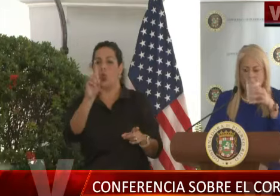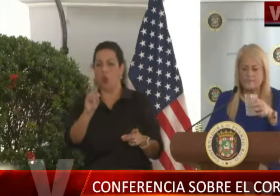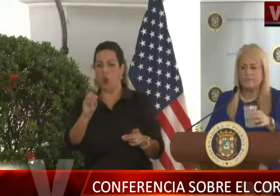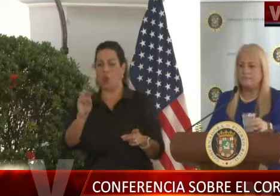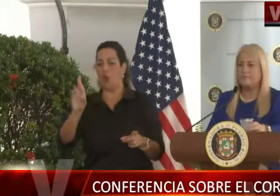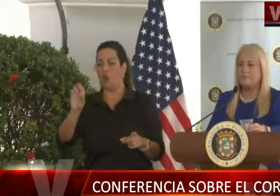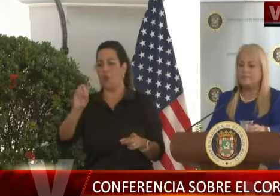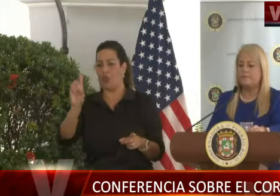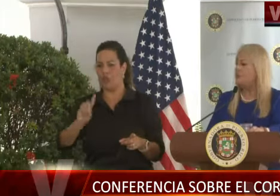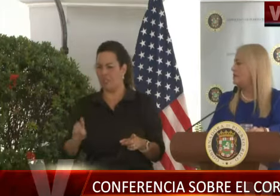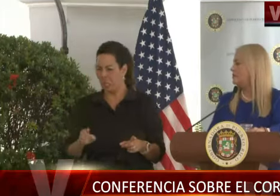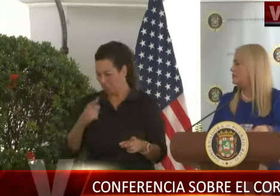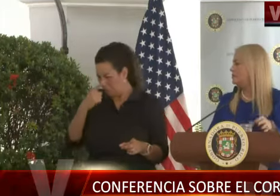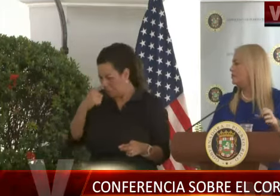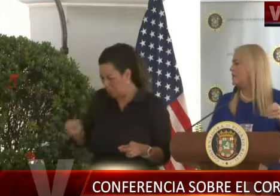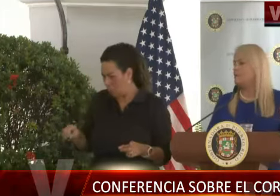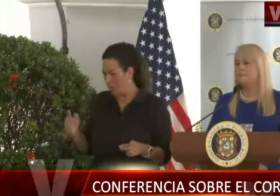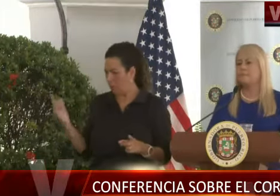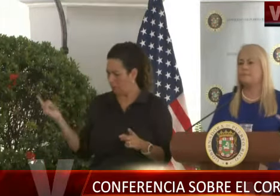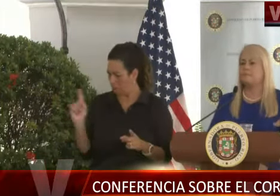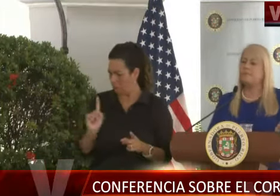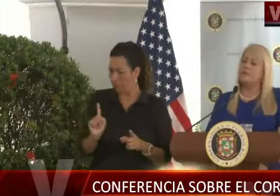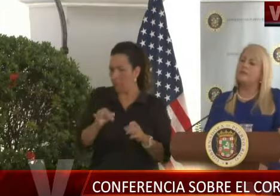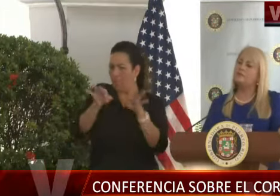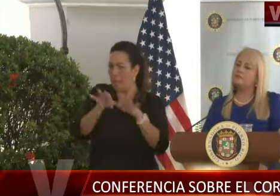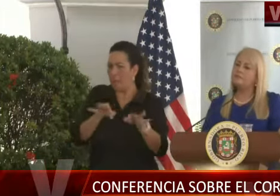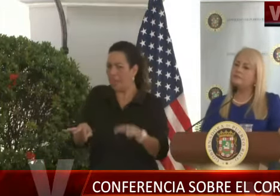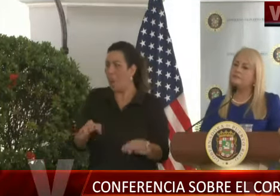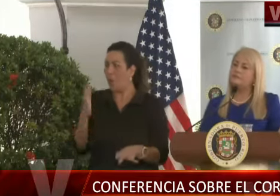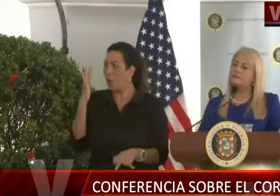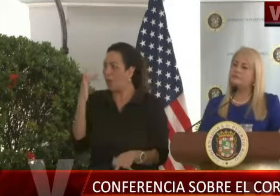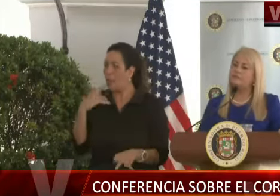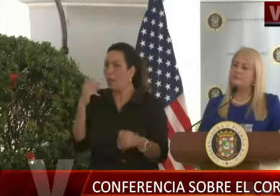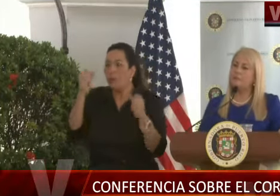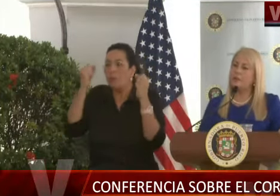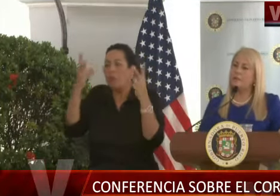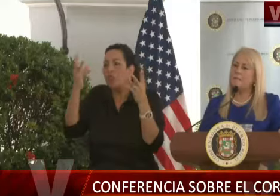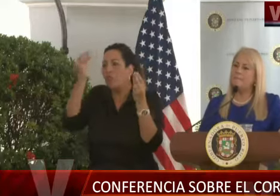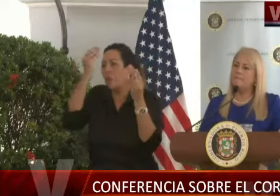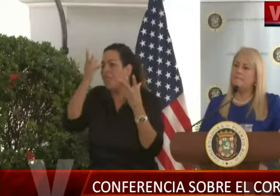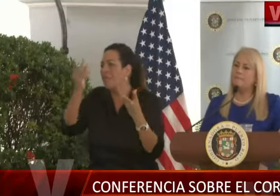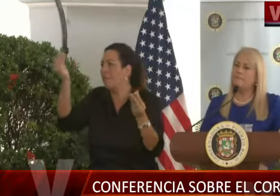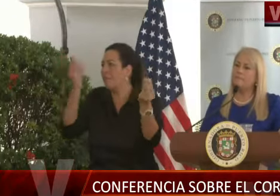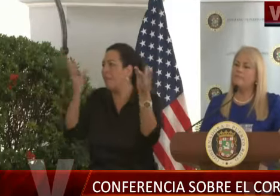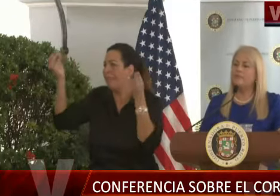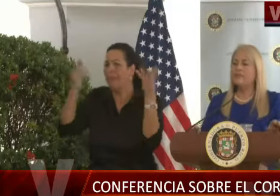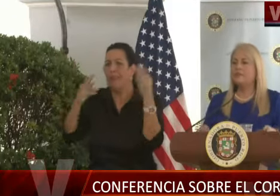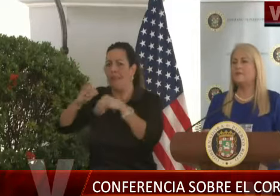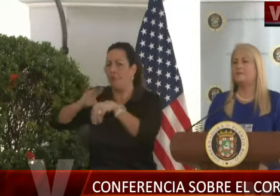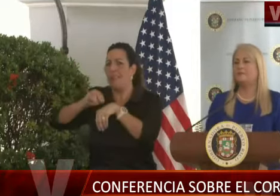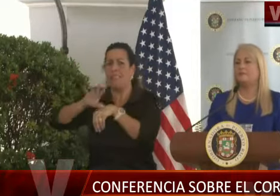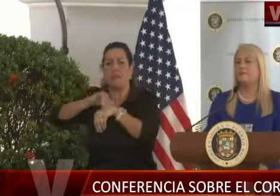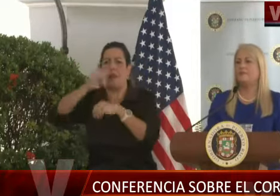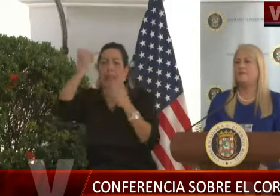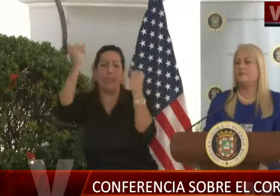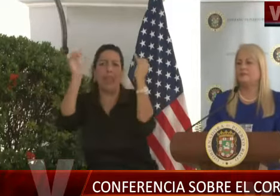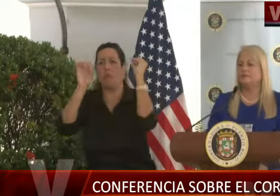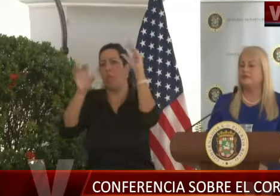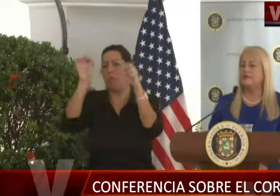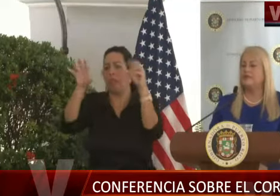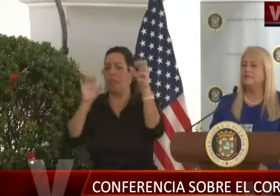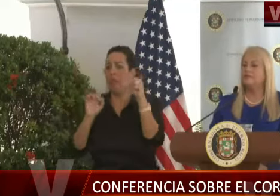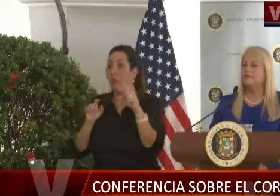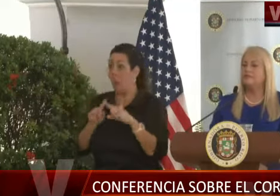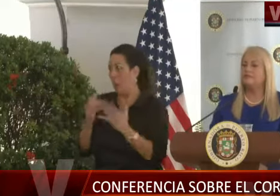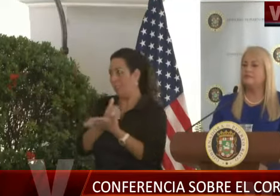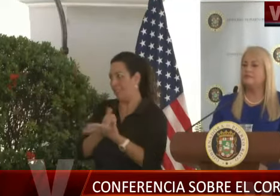Doctor, si usted nos puede explicar, por ejemplo, si no, estamos recibiendo tanta información de tanta gente que nos da recomendaciones y ahora aprovechamos de que está la